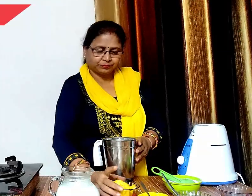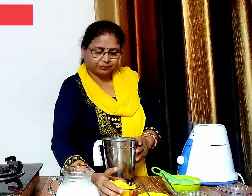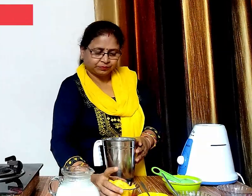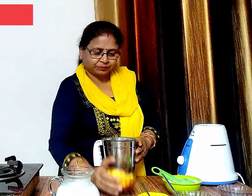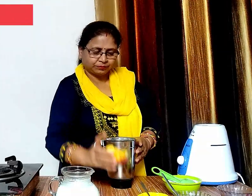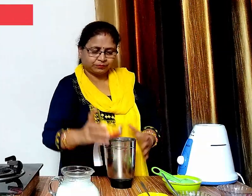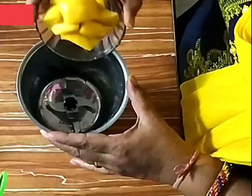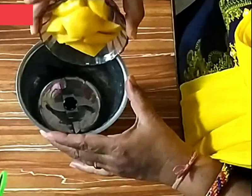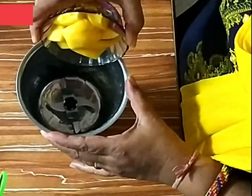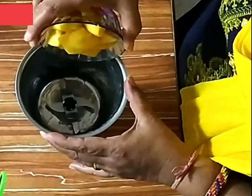कटे हुए आम